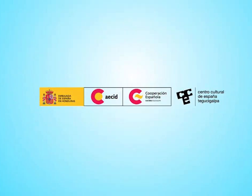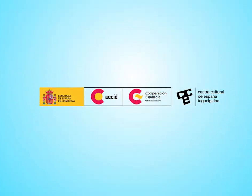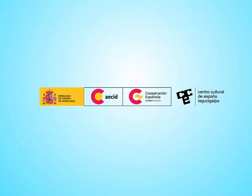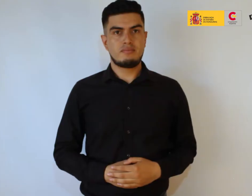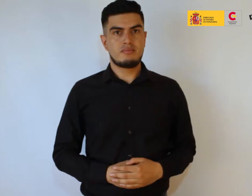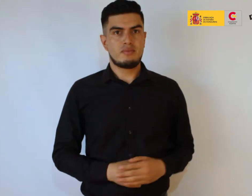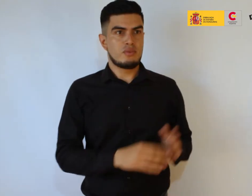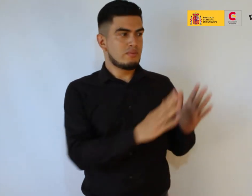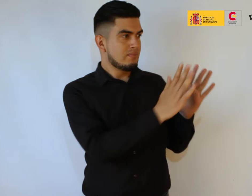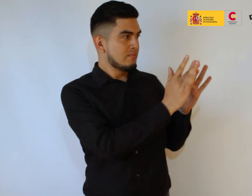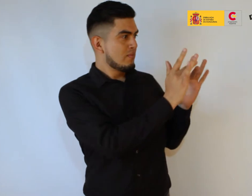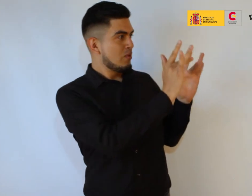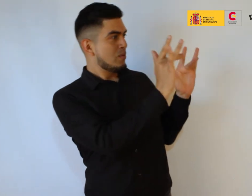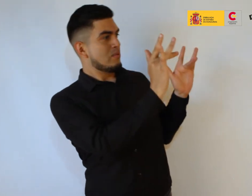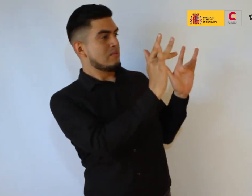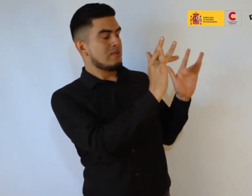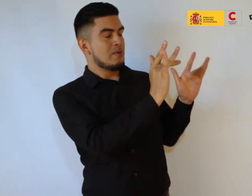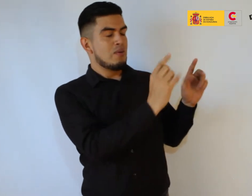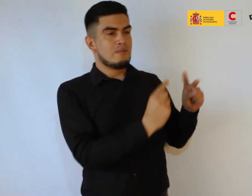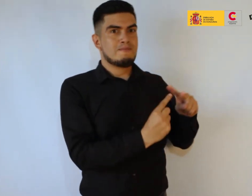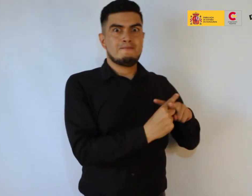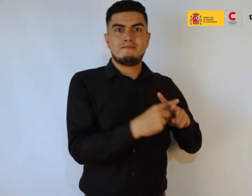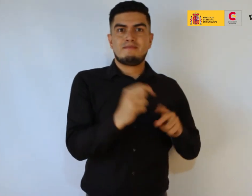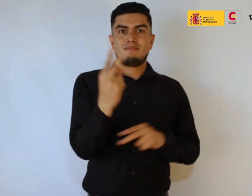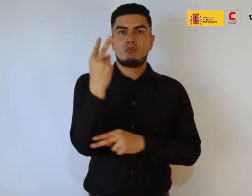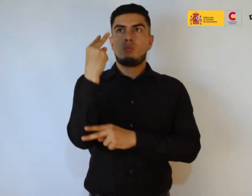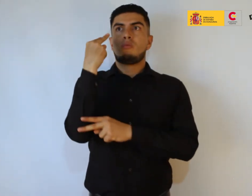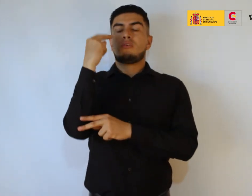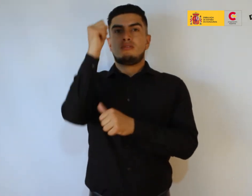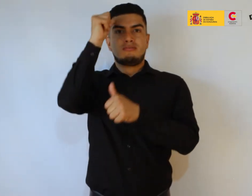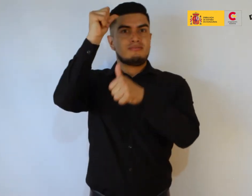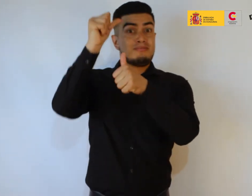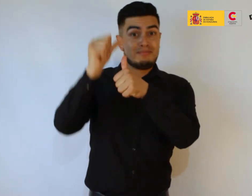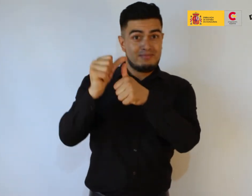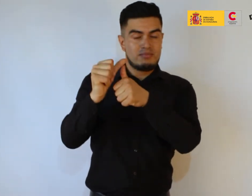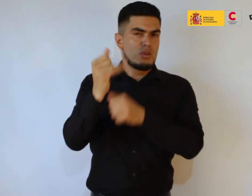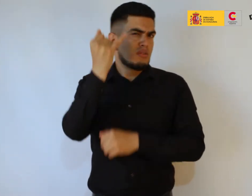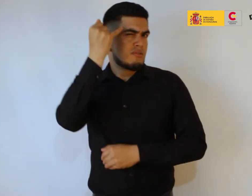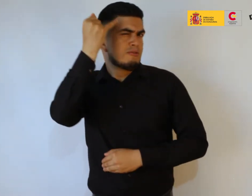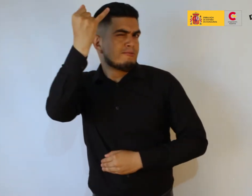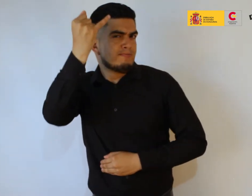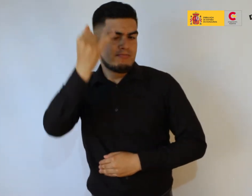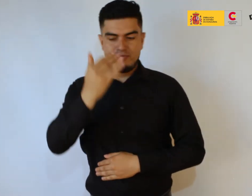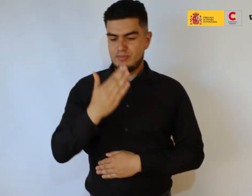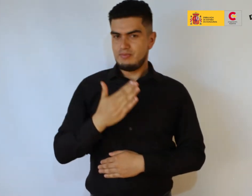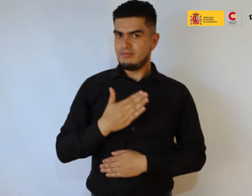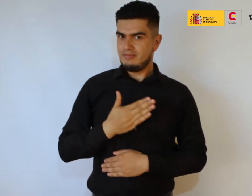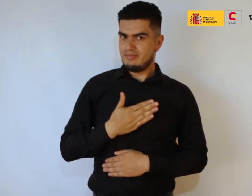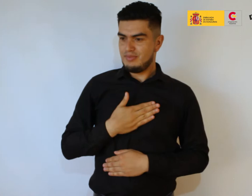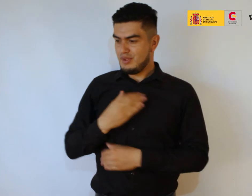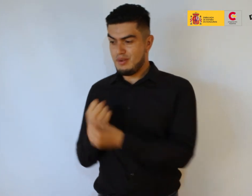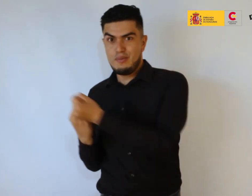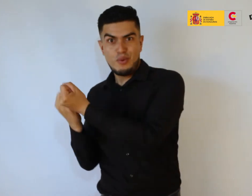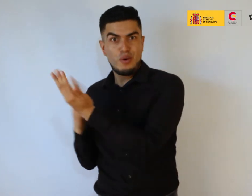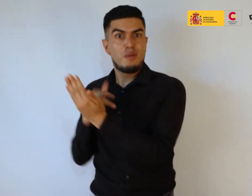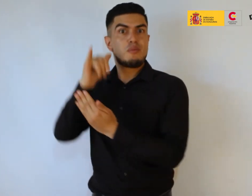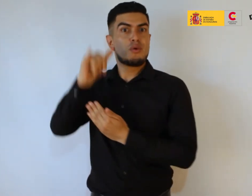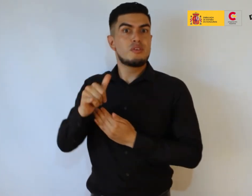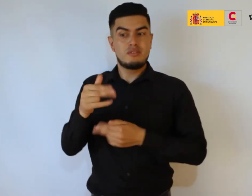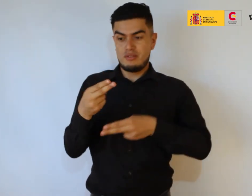Agarrarnos a la luz para guardar la memoria es una obra que he realizado específicamente para el proyecto El sonido de las voces que se hunden de la curadora